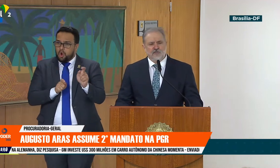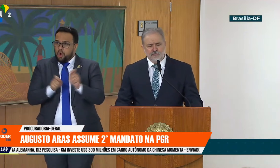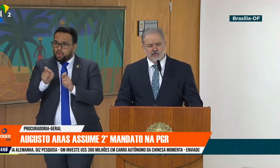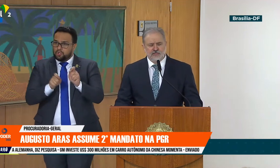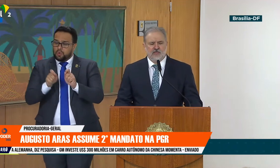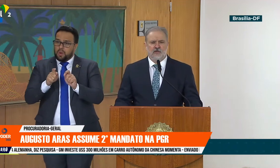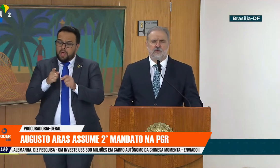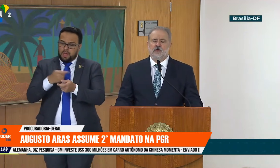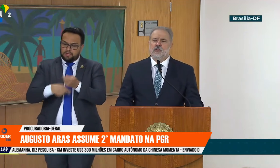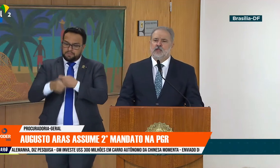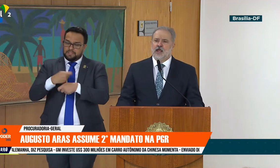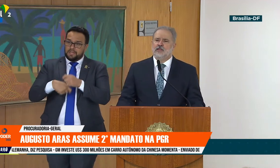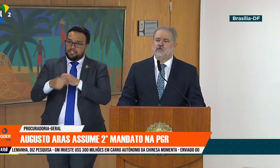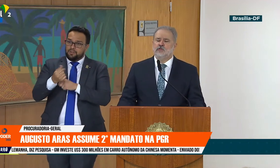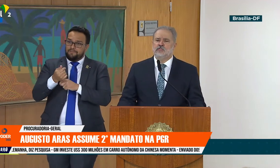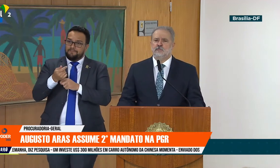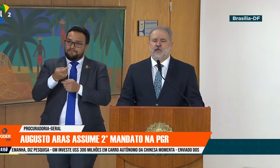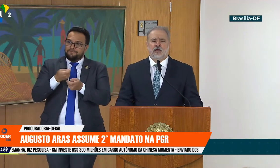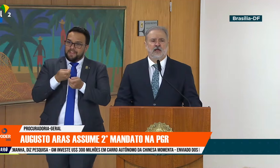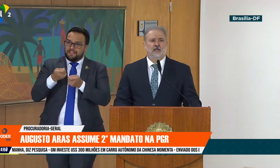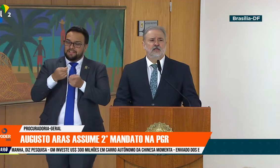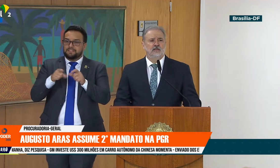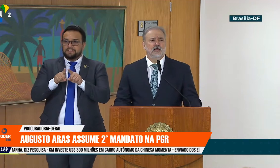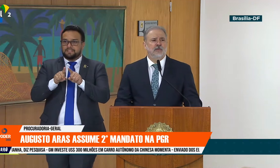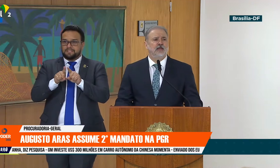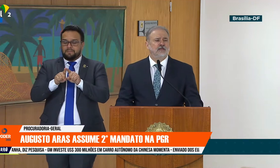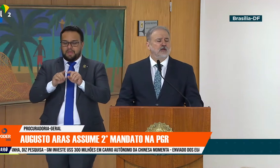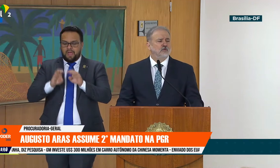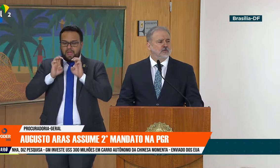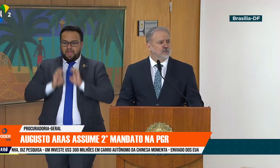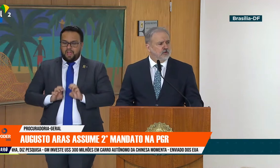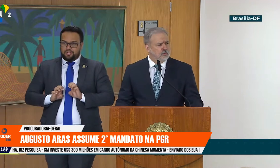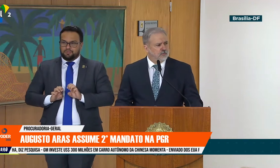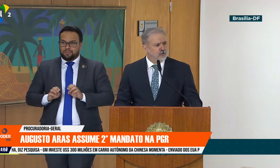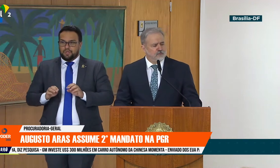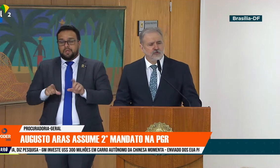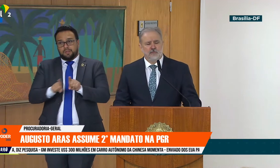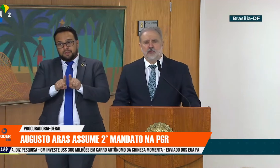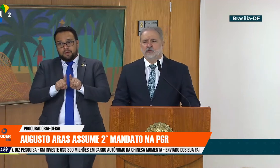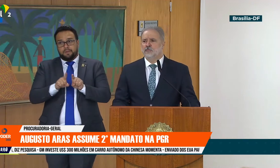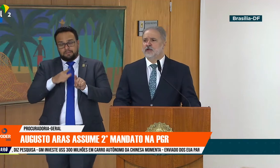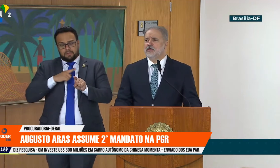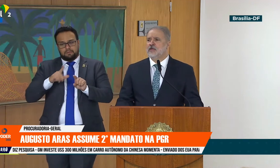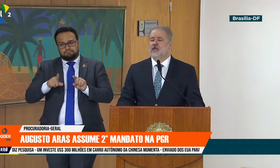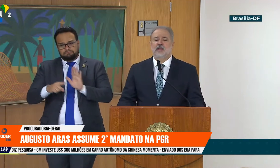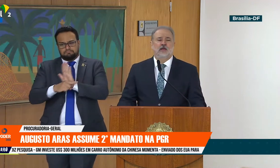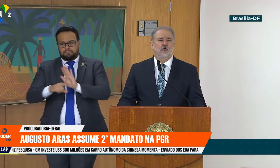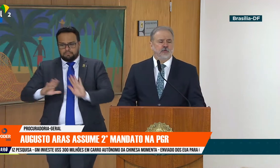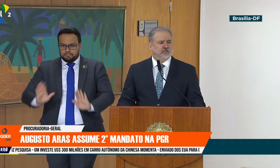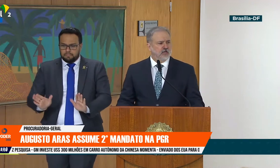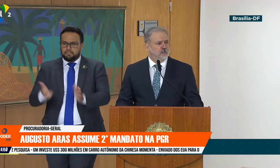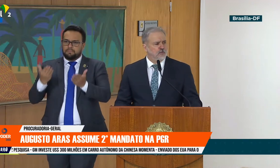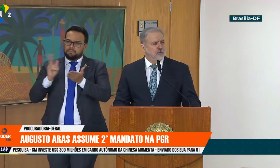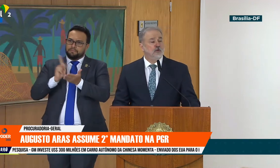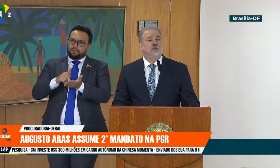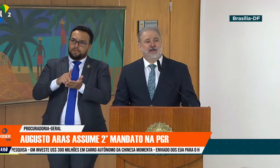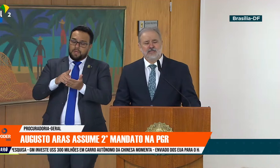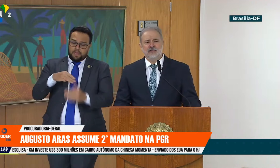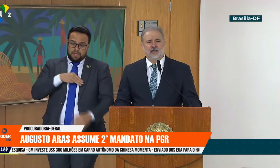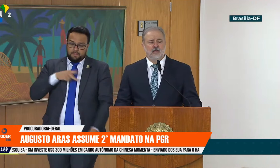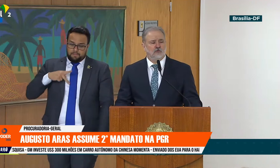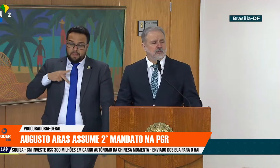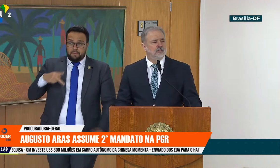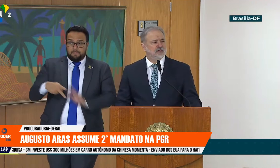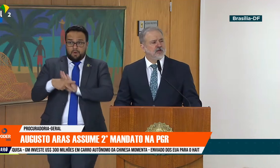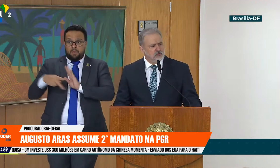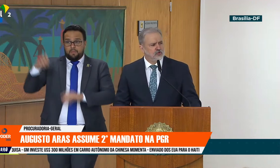administrativo, financeiro e ético-disciplinar, também têm contribuído profundamente para que o Ministério Público